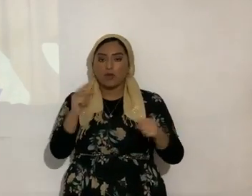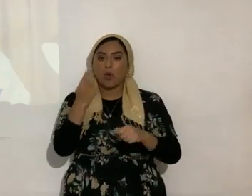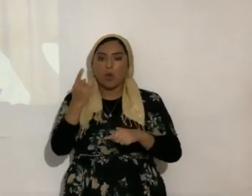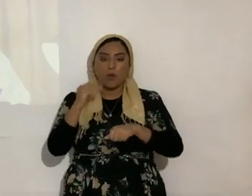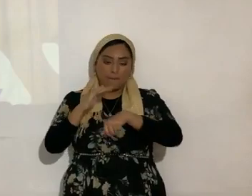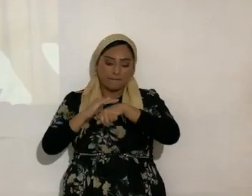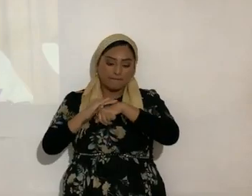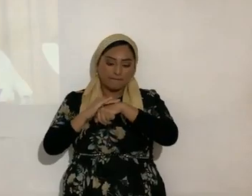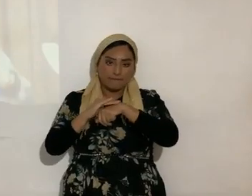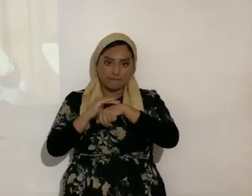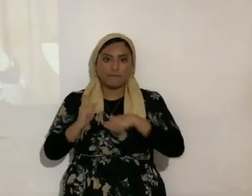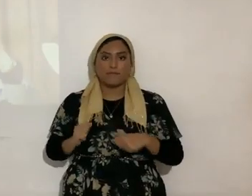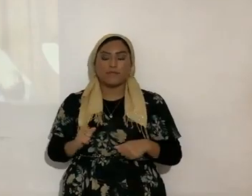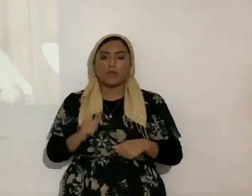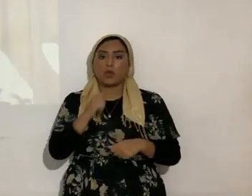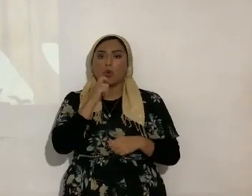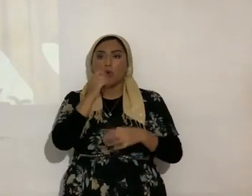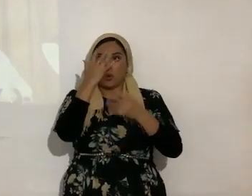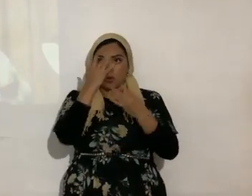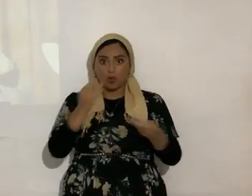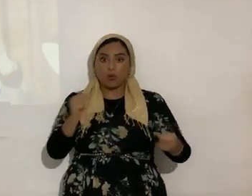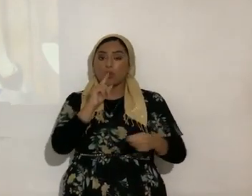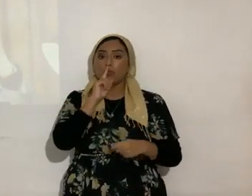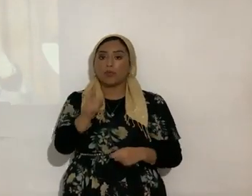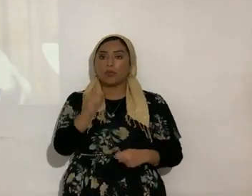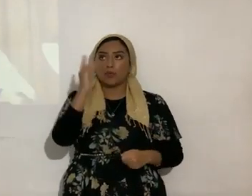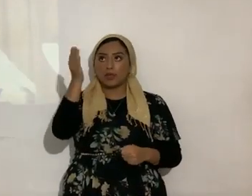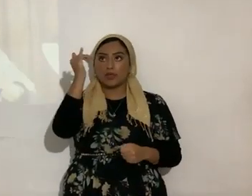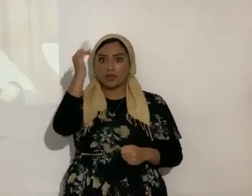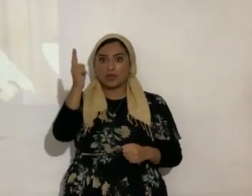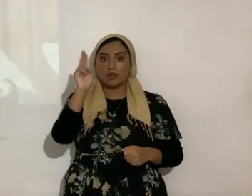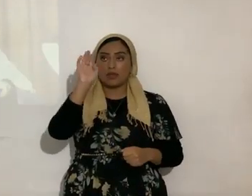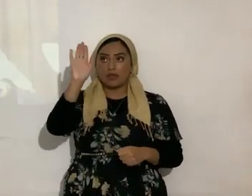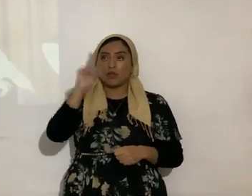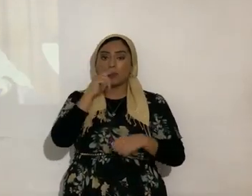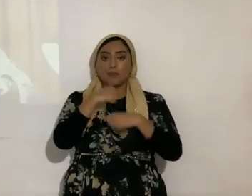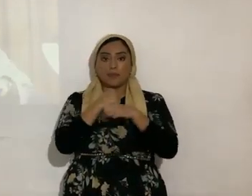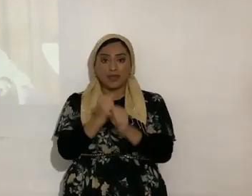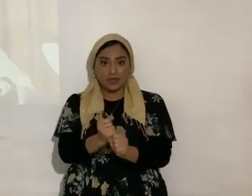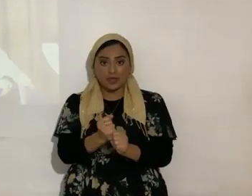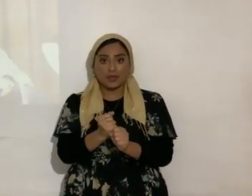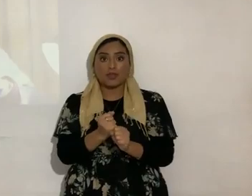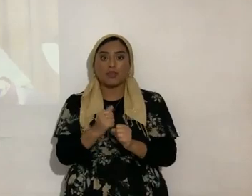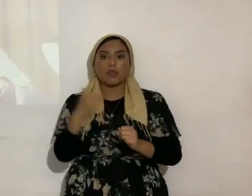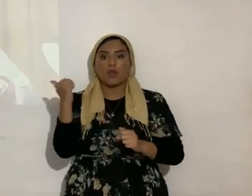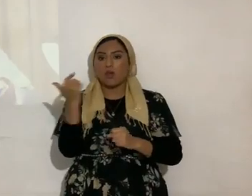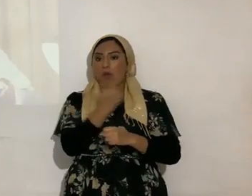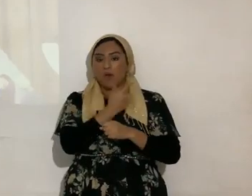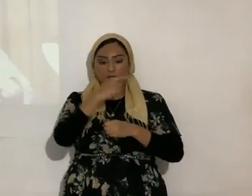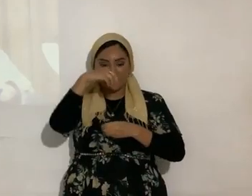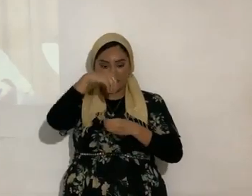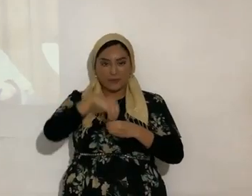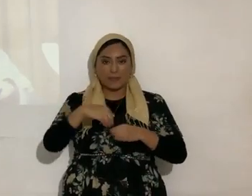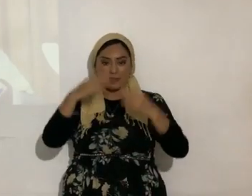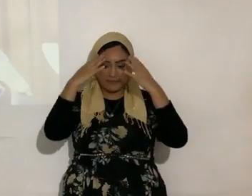curación. Quien sana es Yahweh, él es el que hace que los fibroblastos, son unas células de la